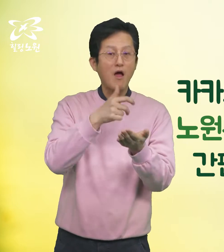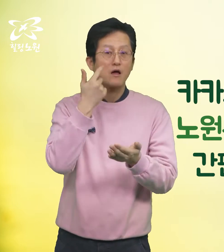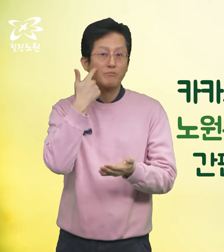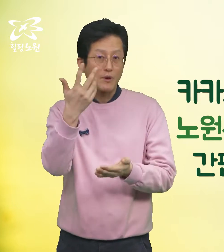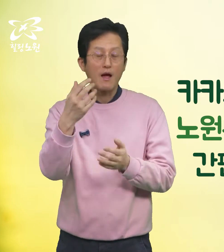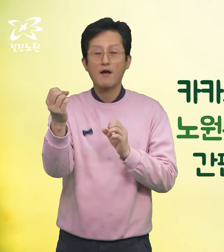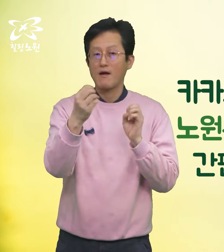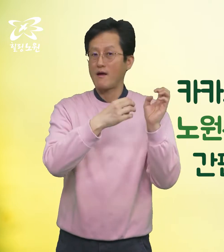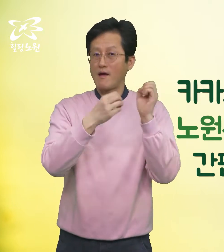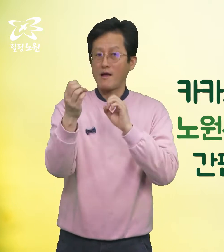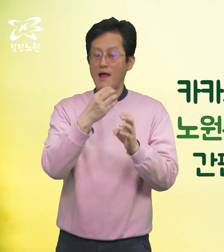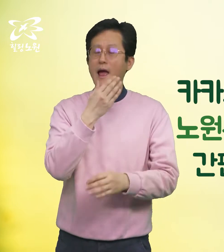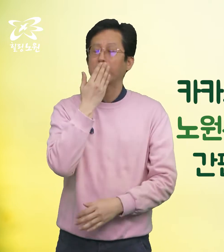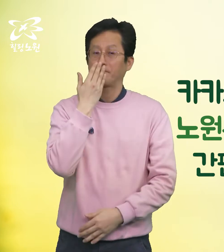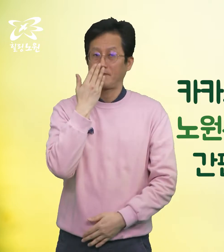상담받으실 수 있습니다.